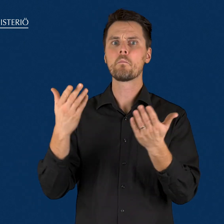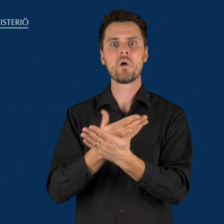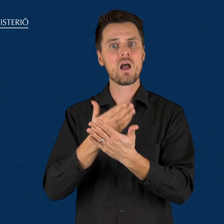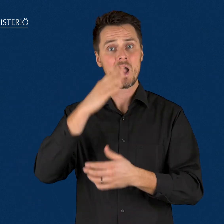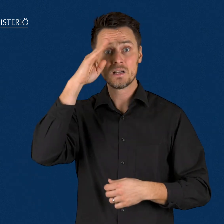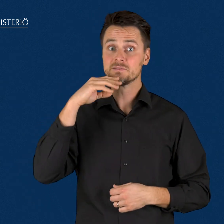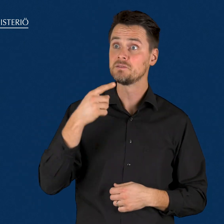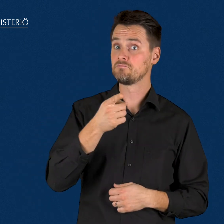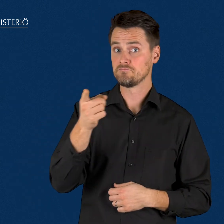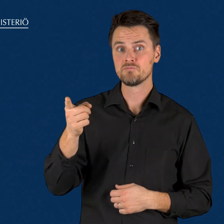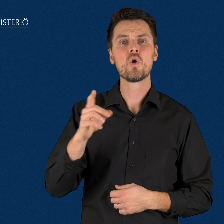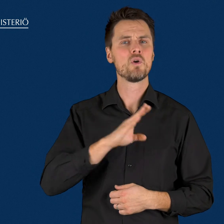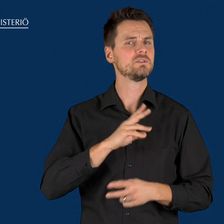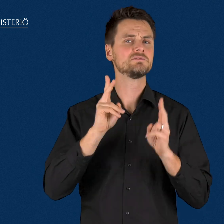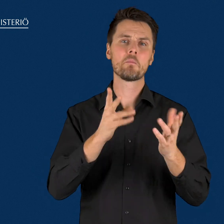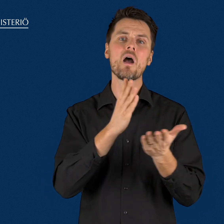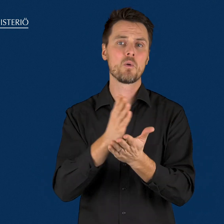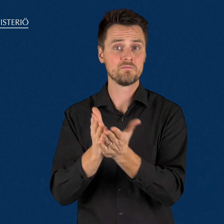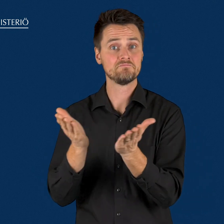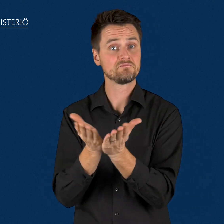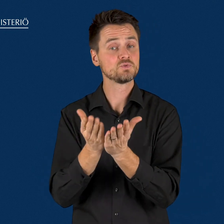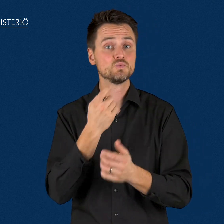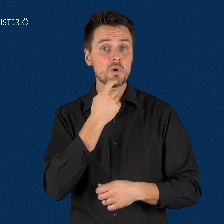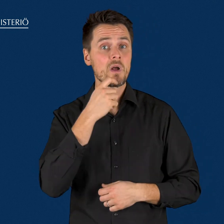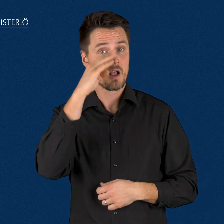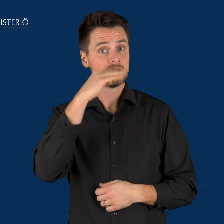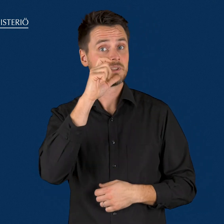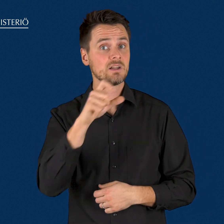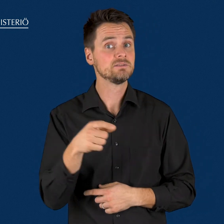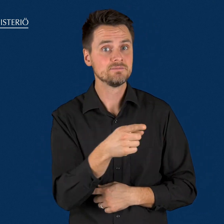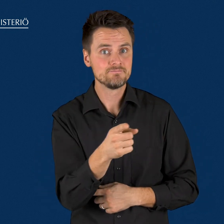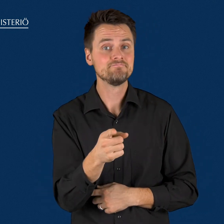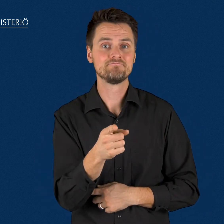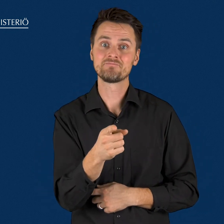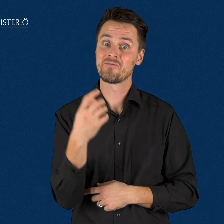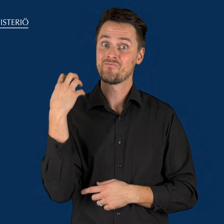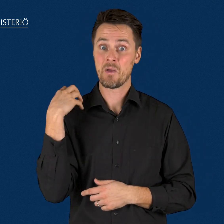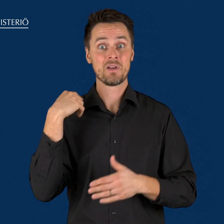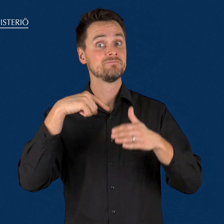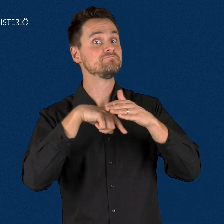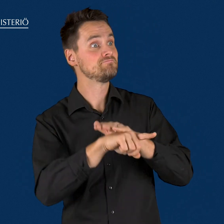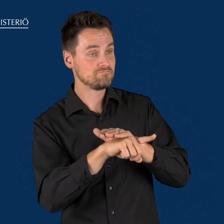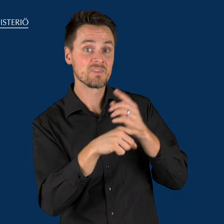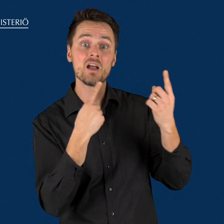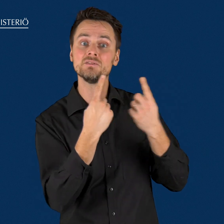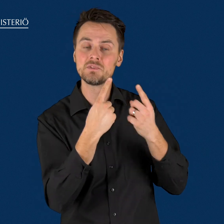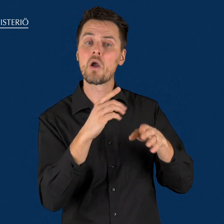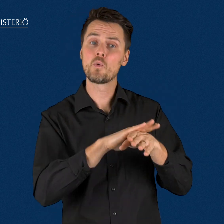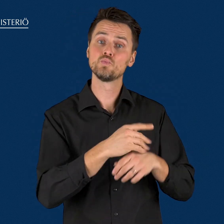Muun maan kansalaisella on samat oikeudet kuin Suomen kansalaisella käyttää suomea tai ruotsia asioidessaan